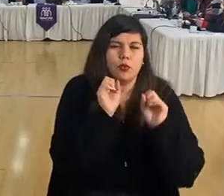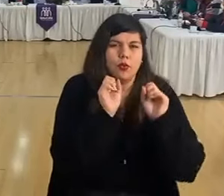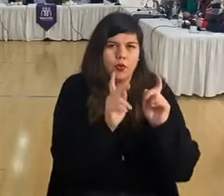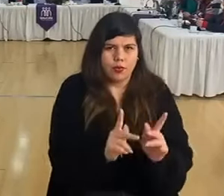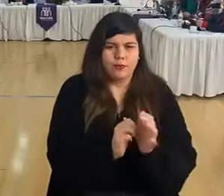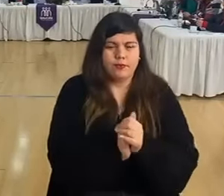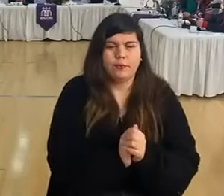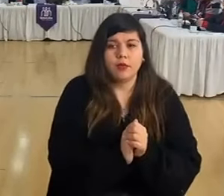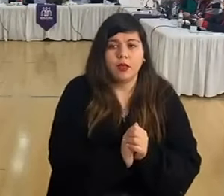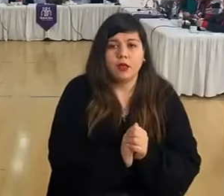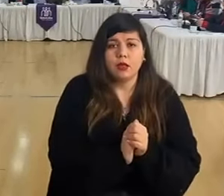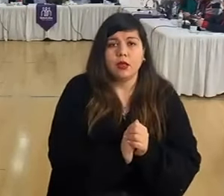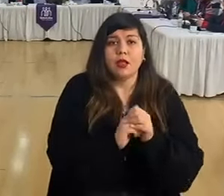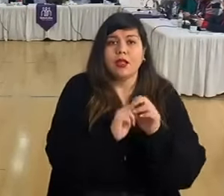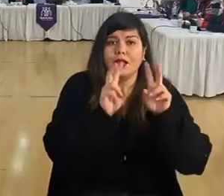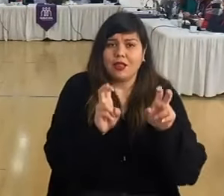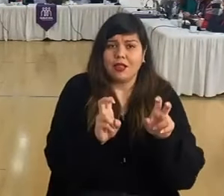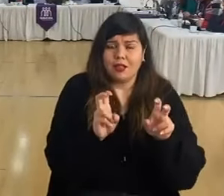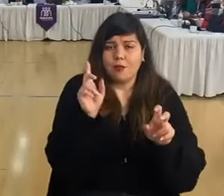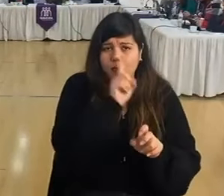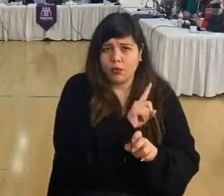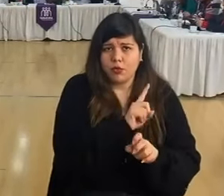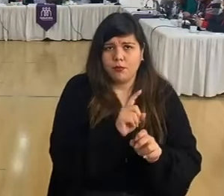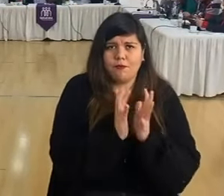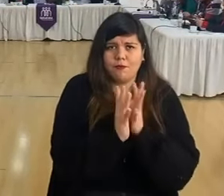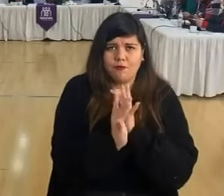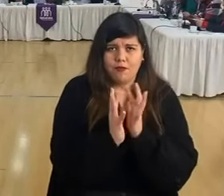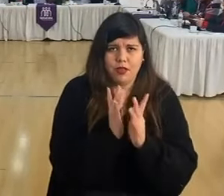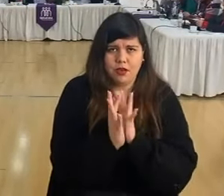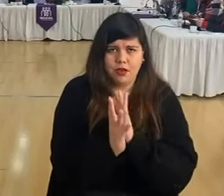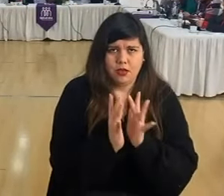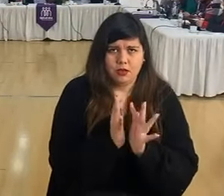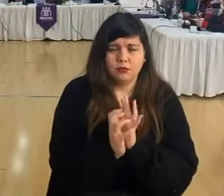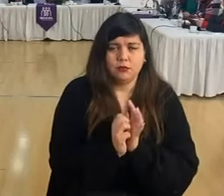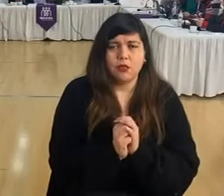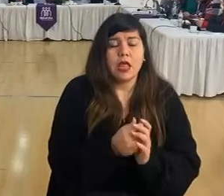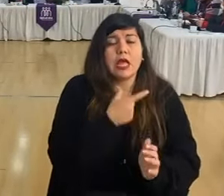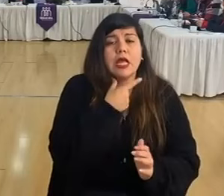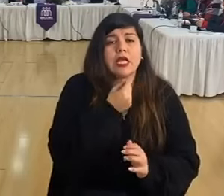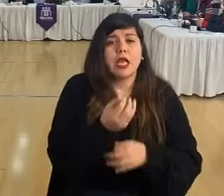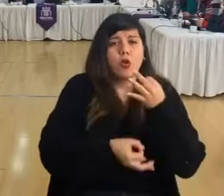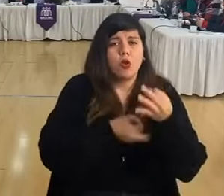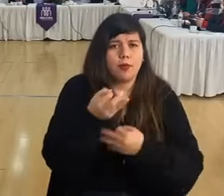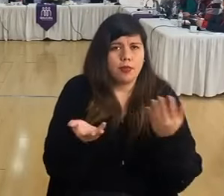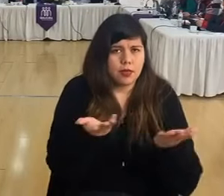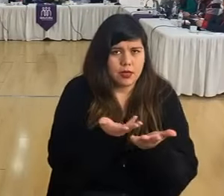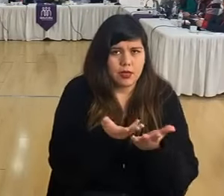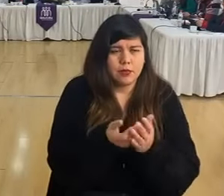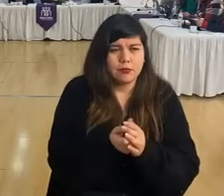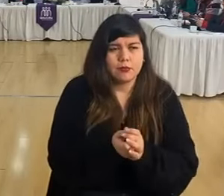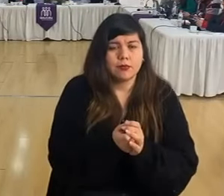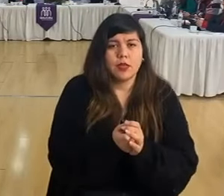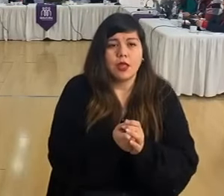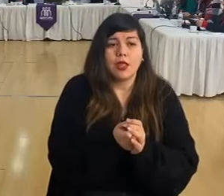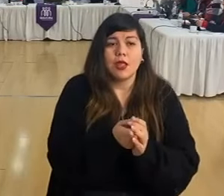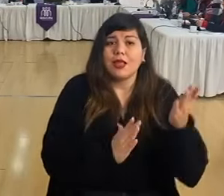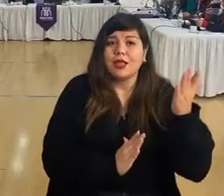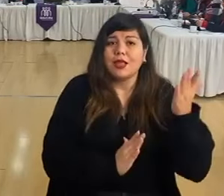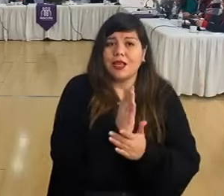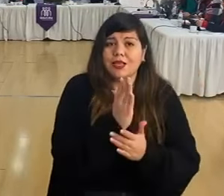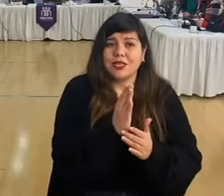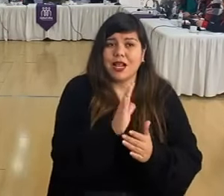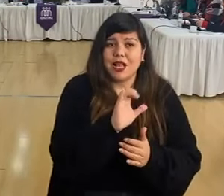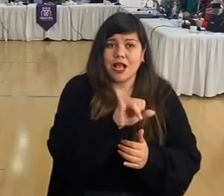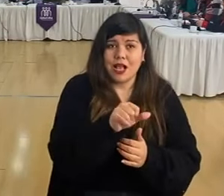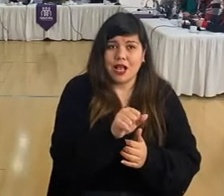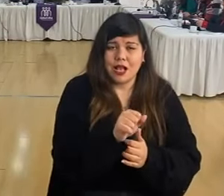Voy a pasar al tema de ferias. Quiero comentar que el saldo inicial de caja